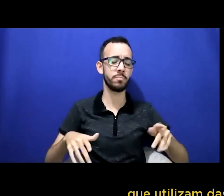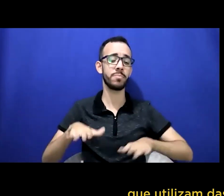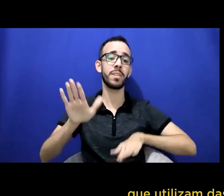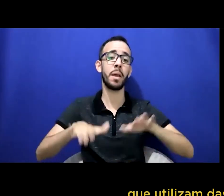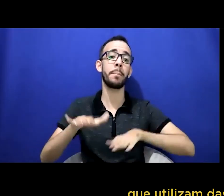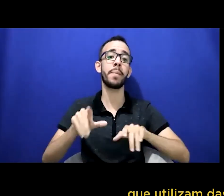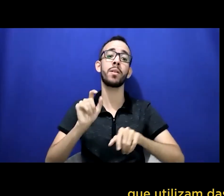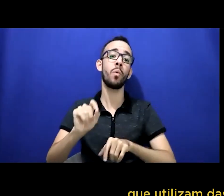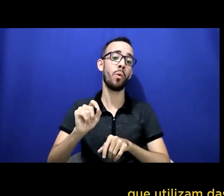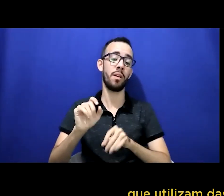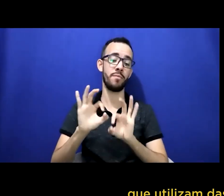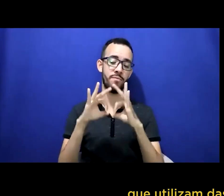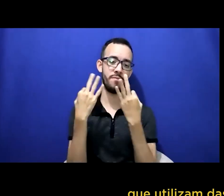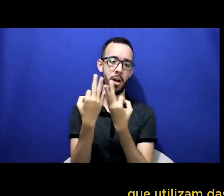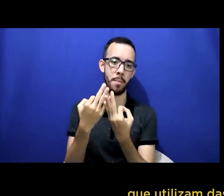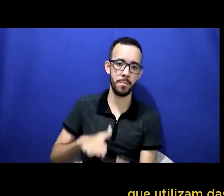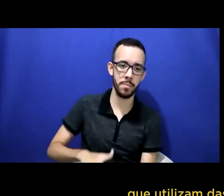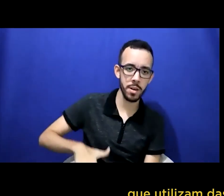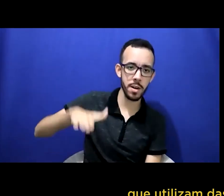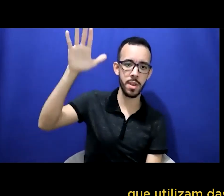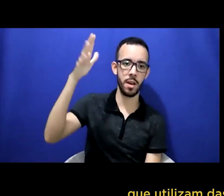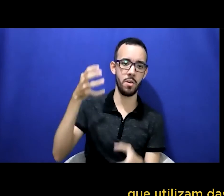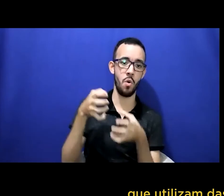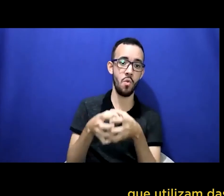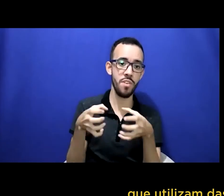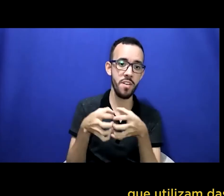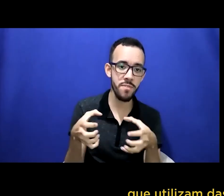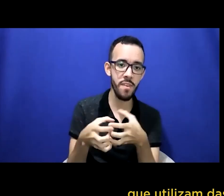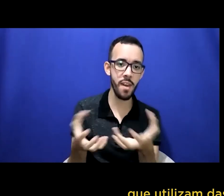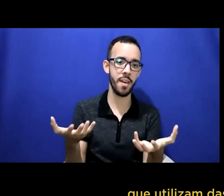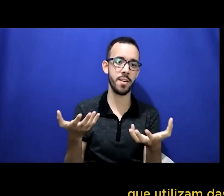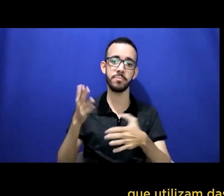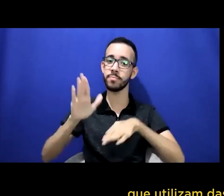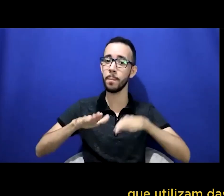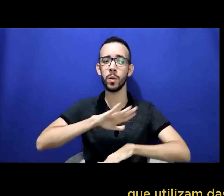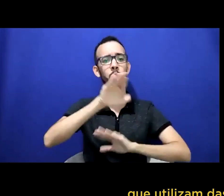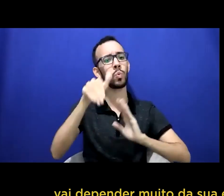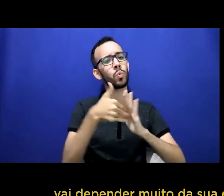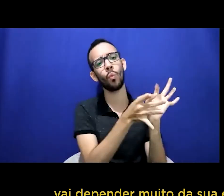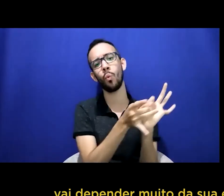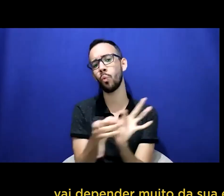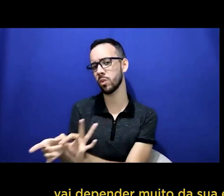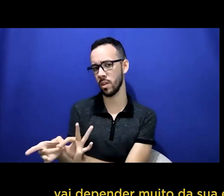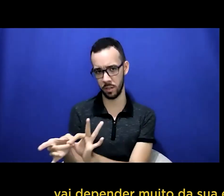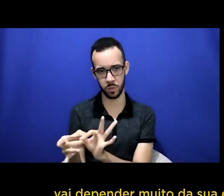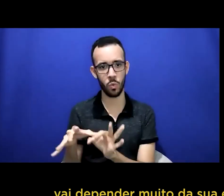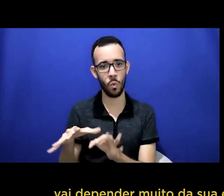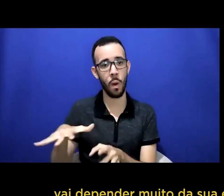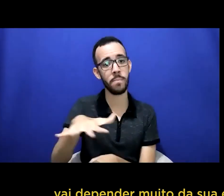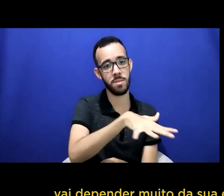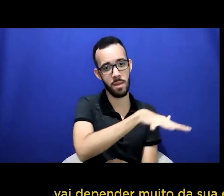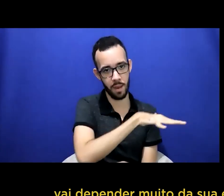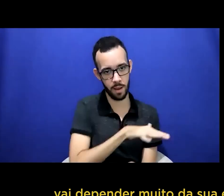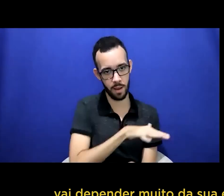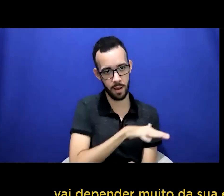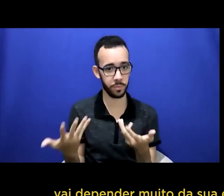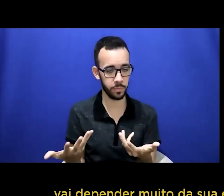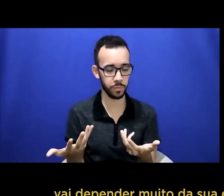das duas formas existem vários vários tipos e níveis de surdos e de surdez vai depender muito da sua experiência